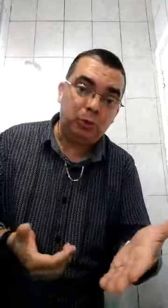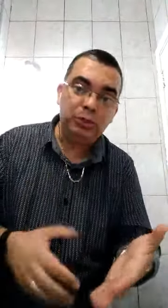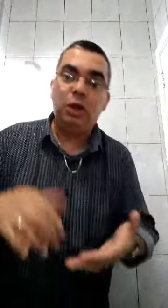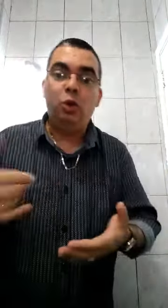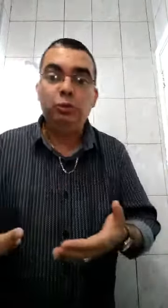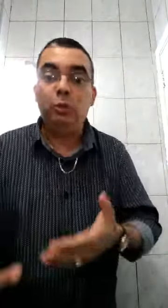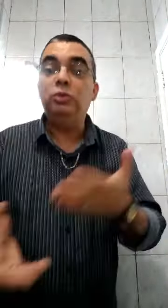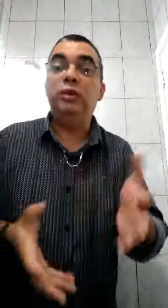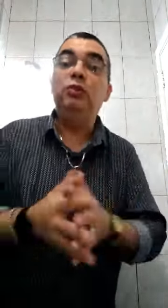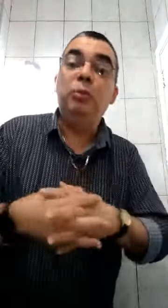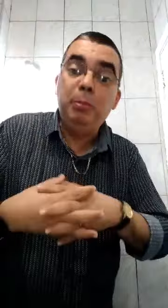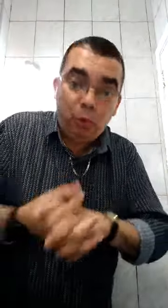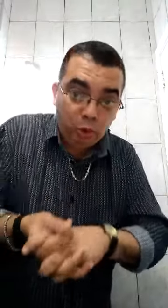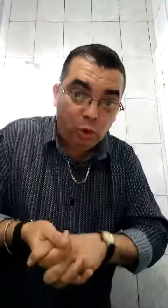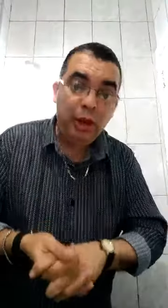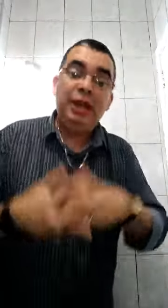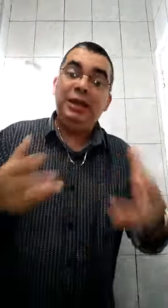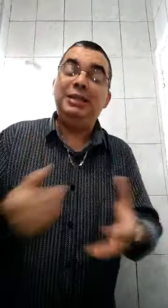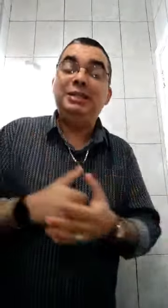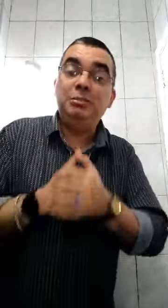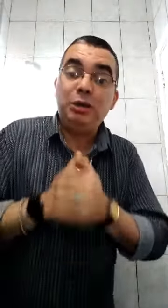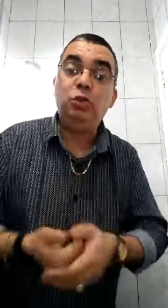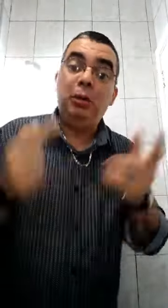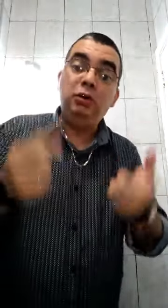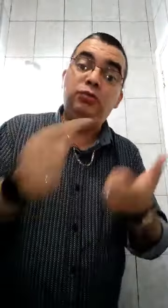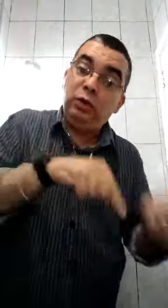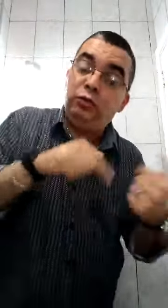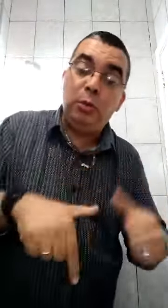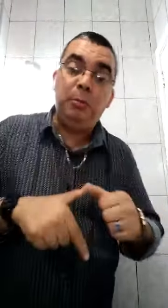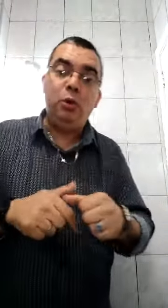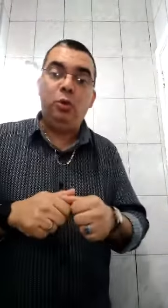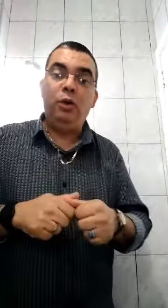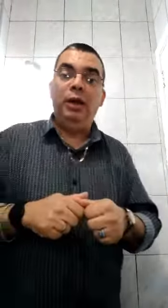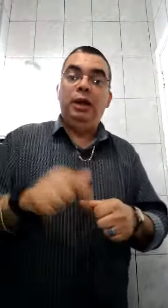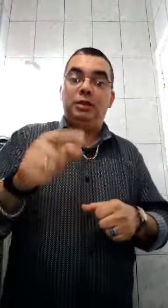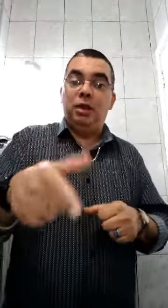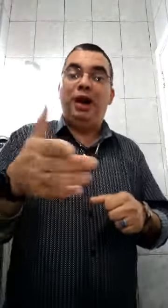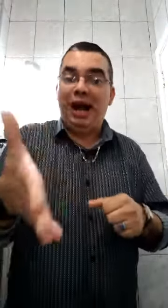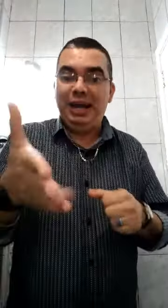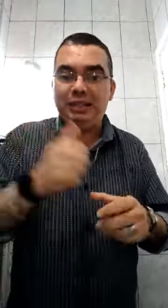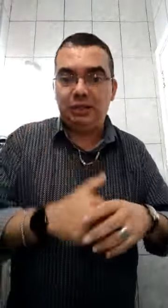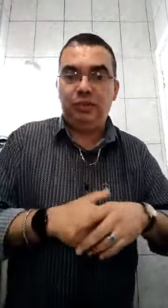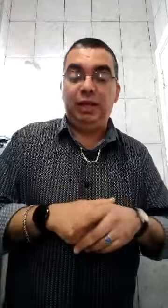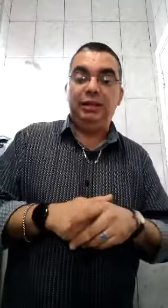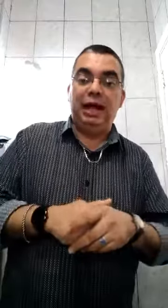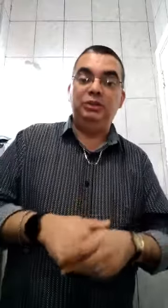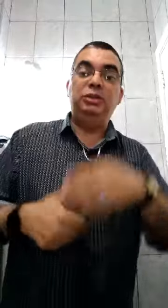esposa, ou a esposa vendo um filme pornô. E até se macho urbano vendo um filme pornô. Então, há essa infidelidade